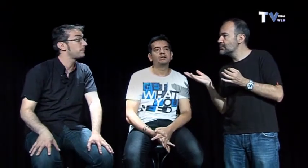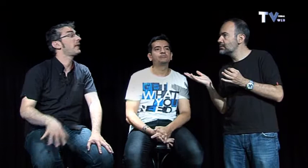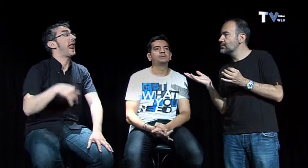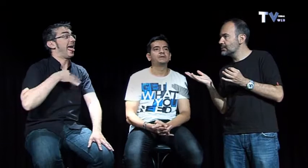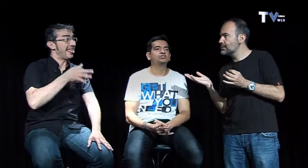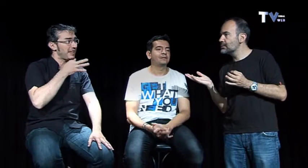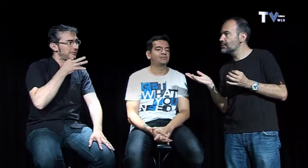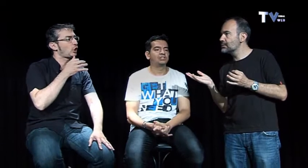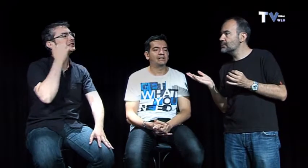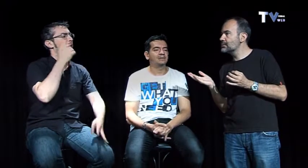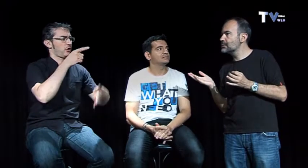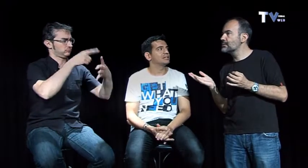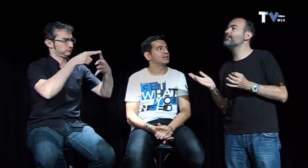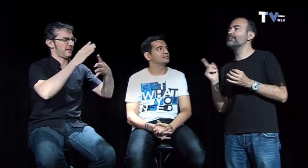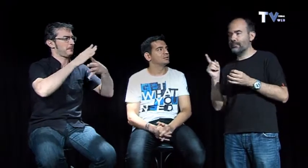los primeros sábados de cada mes a las 9